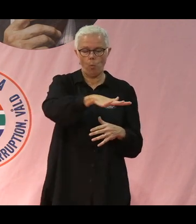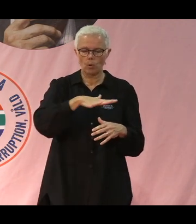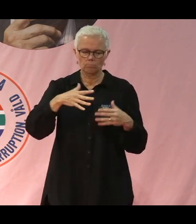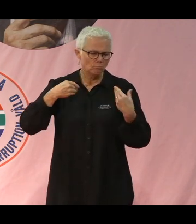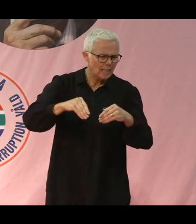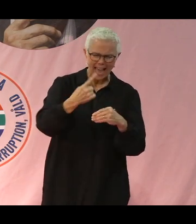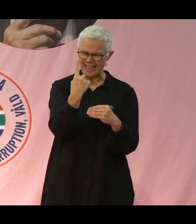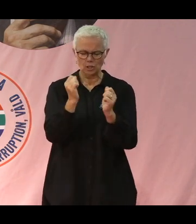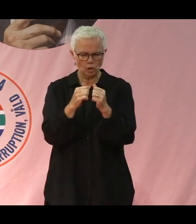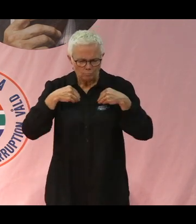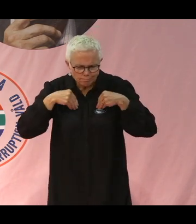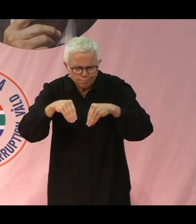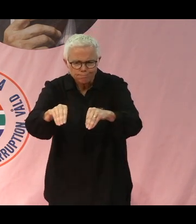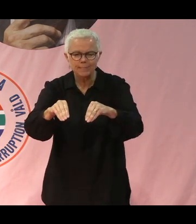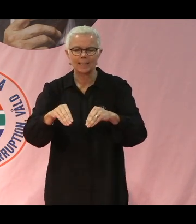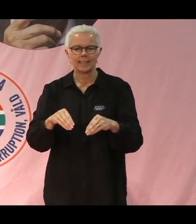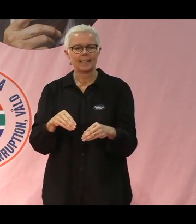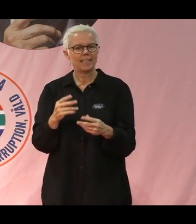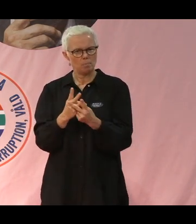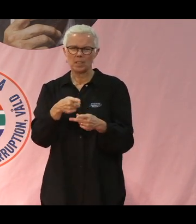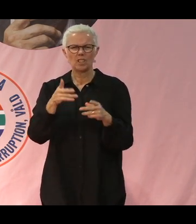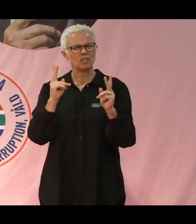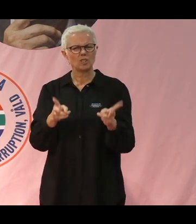gröda, blir som en slags biologisk öken.